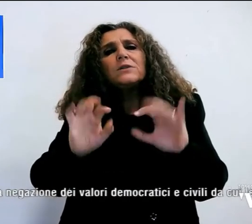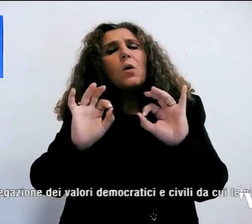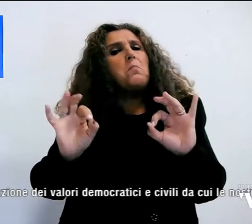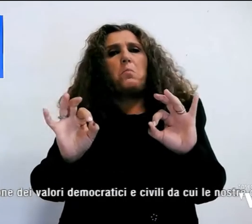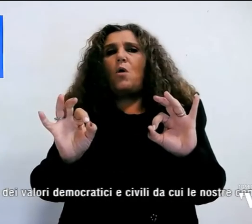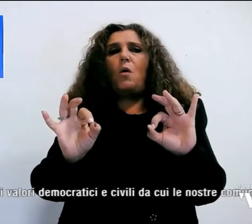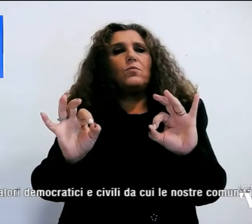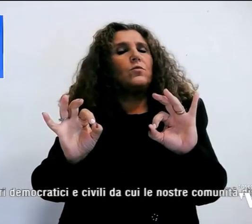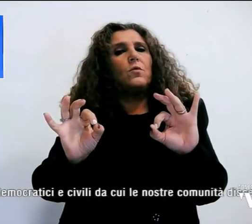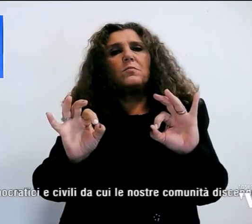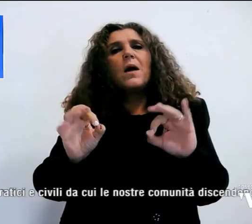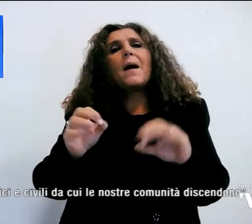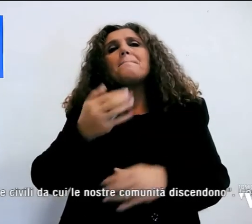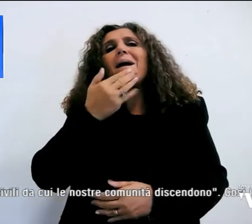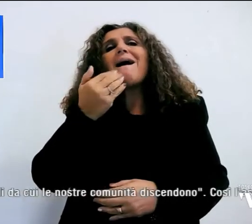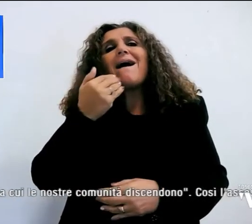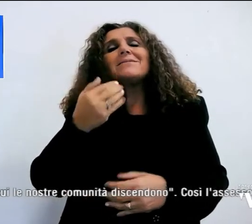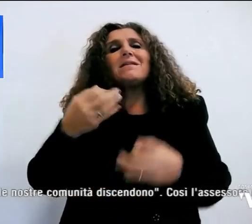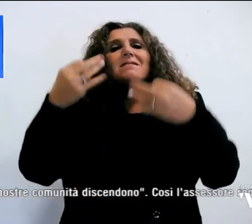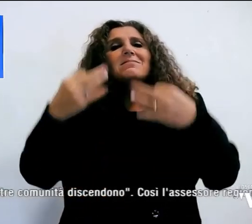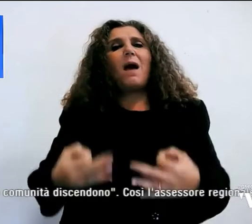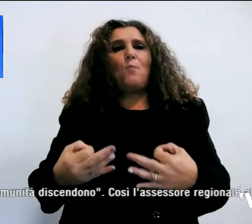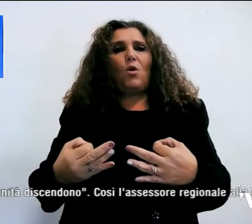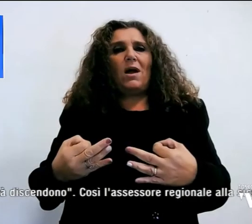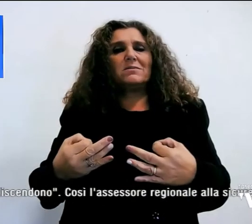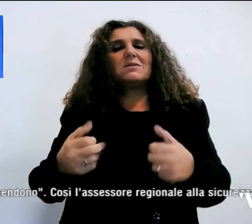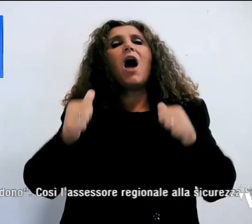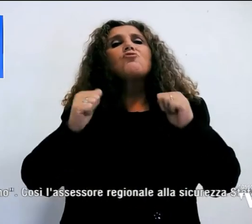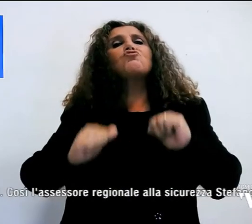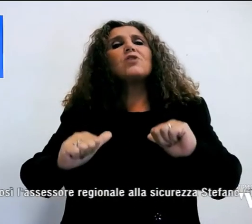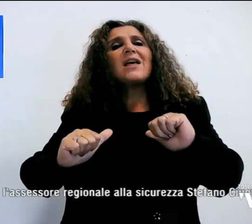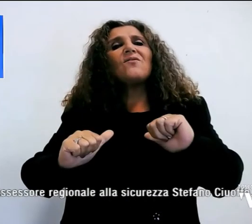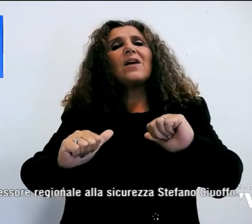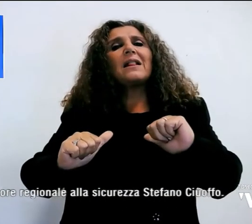democratici e civili da cui le nostre comunità discendono.